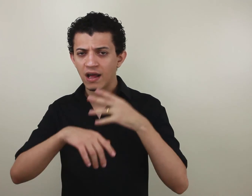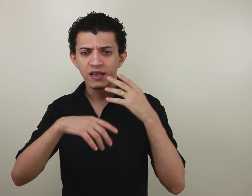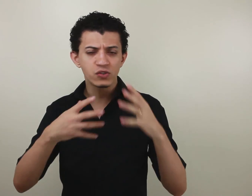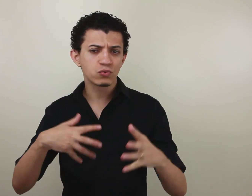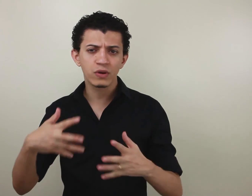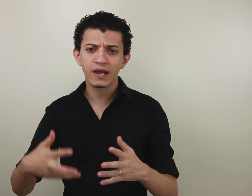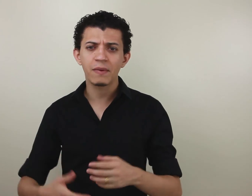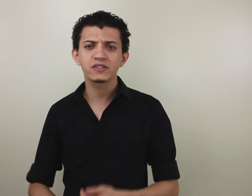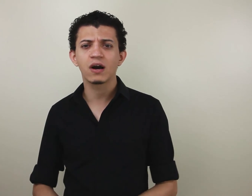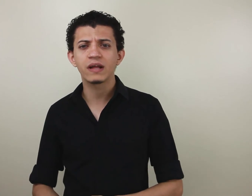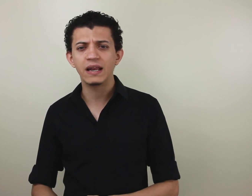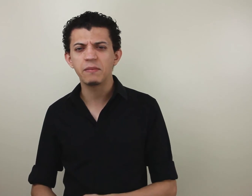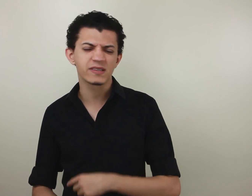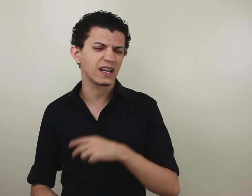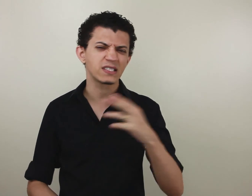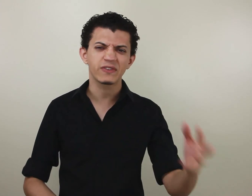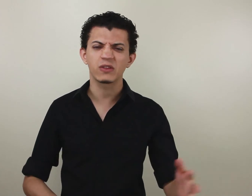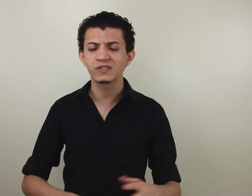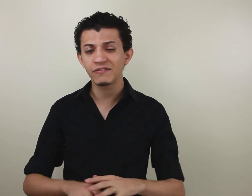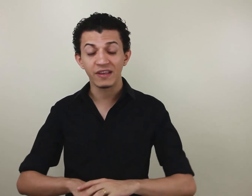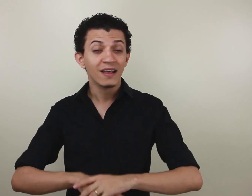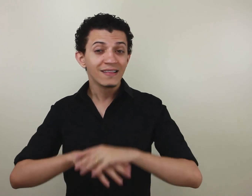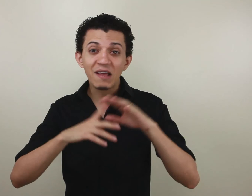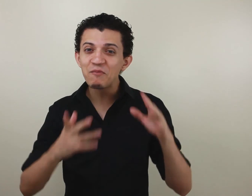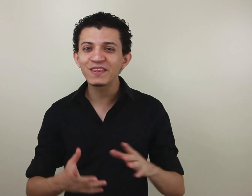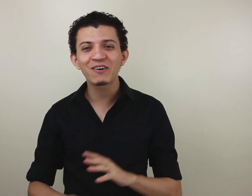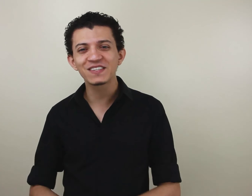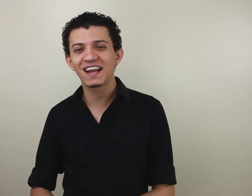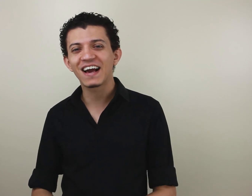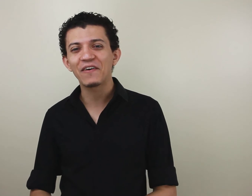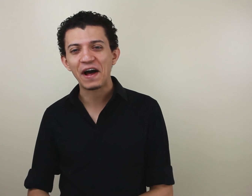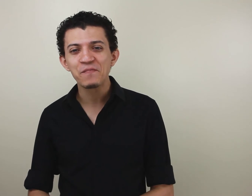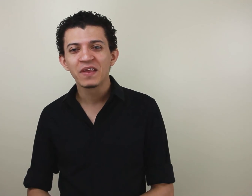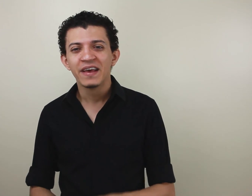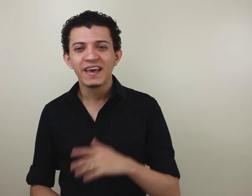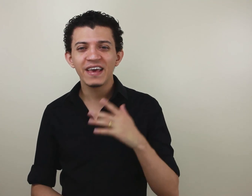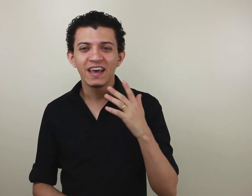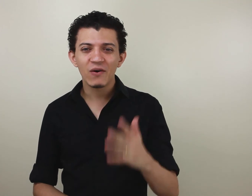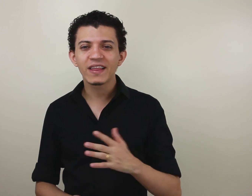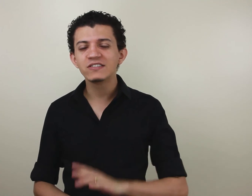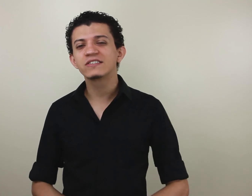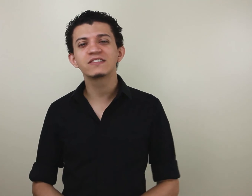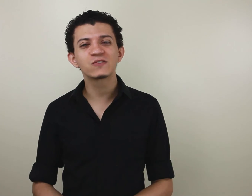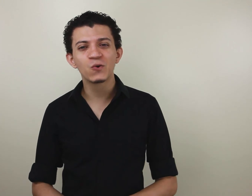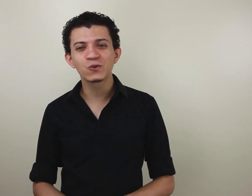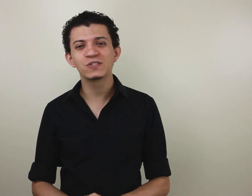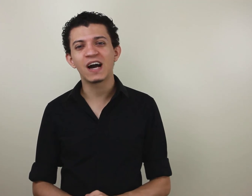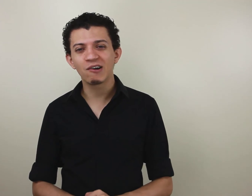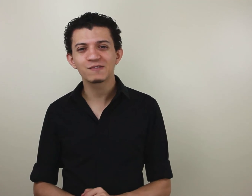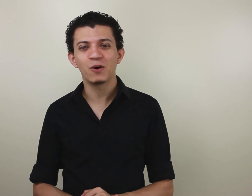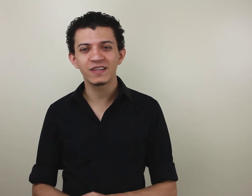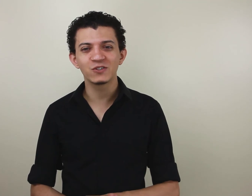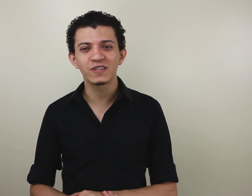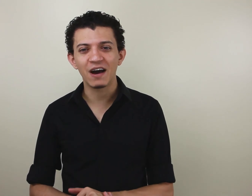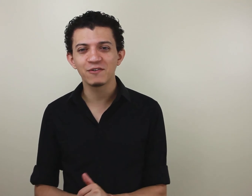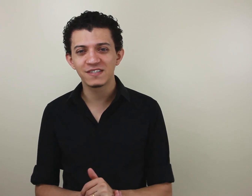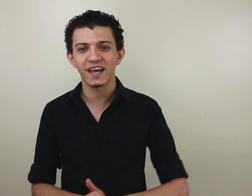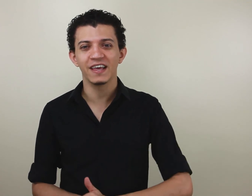estrutura gramatical da Libras, classificadores, enfim, tem muita coisa legal lá, e eu acredito que esses cursos e aulas podem ajudar você aí